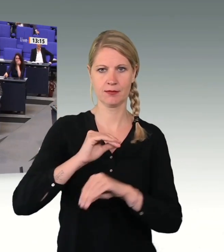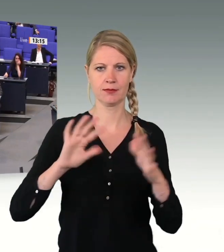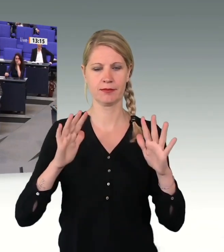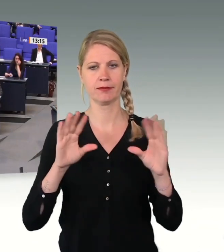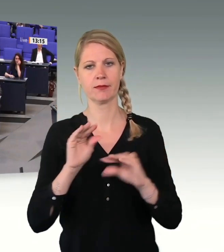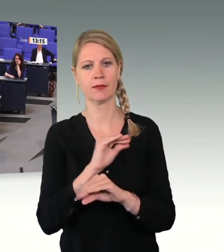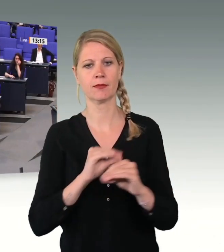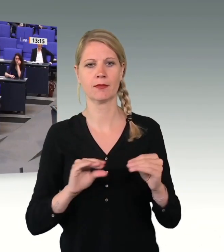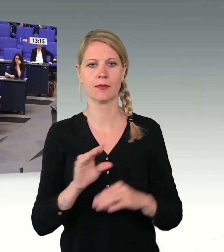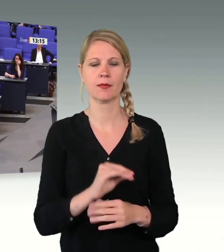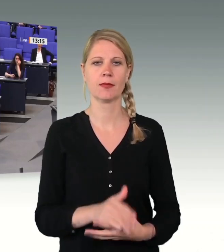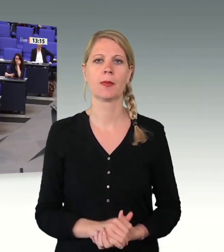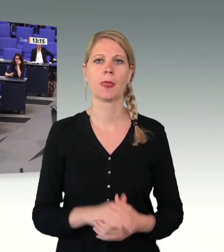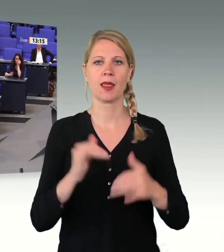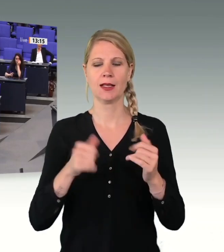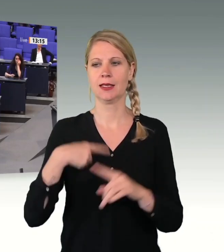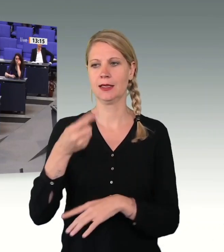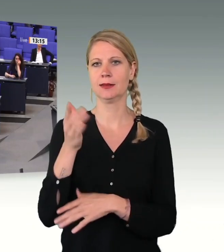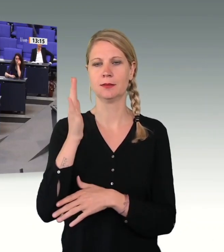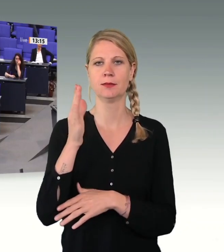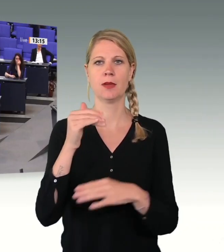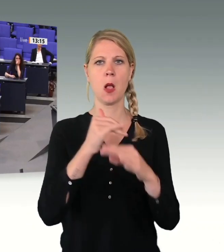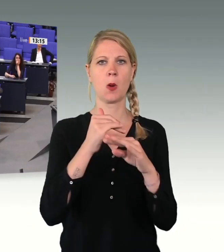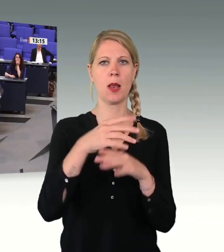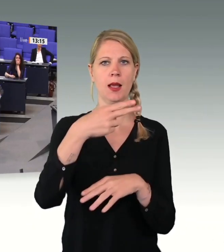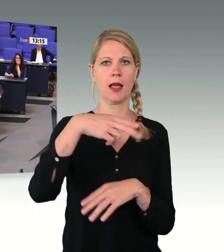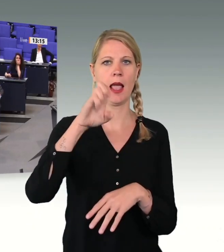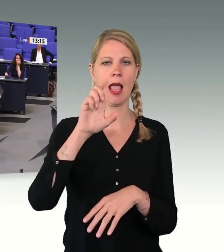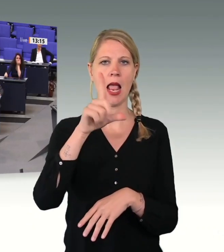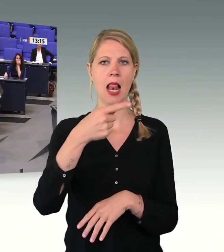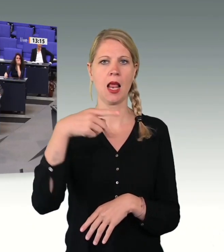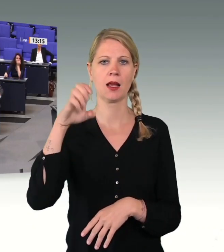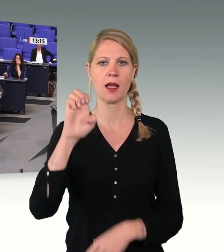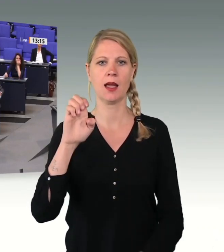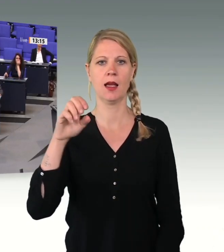Das Wort hat der Kollege Helge Lindh für die SPD-Fraktion.